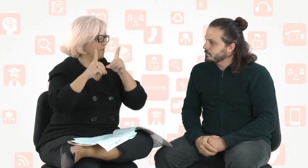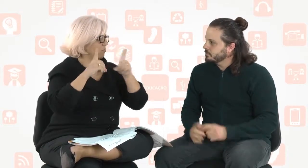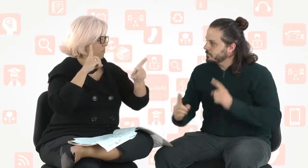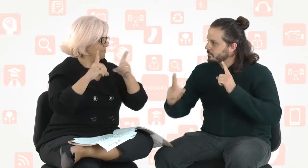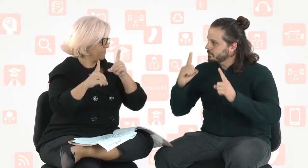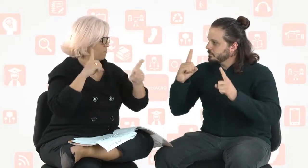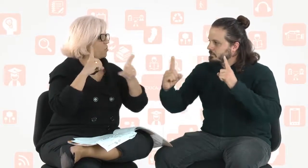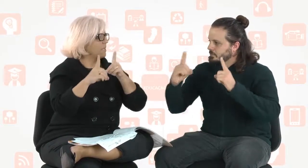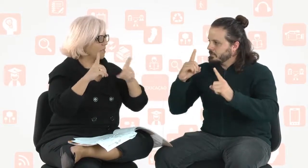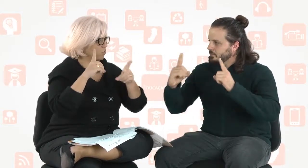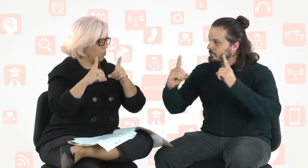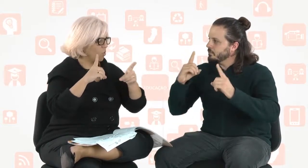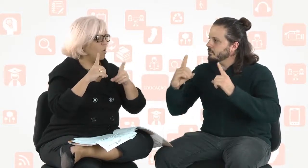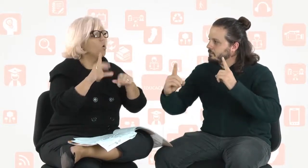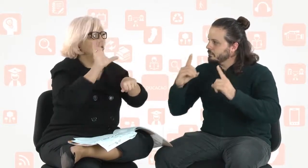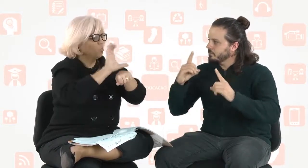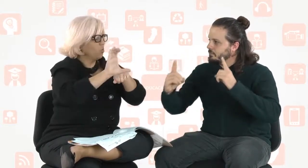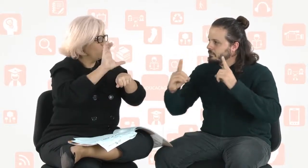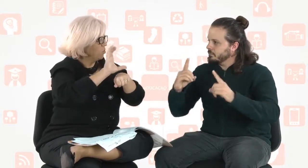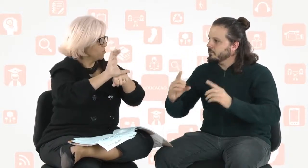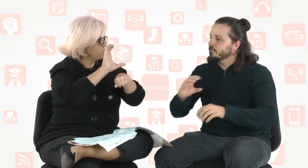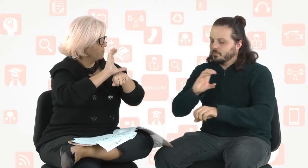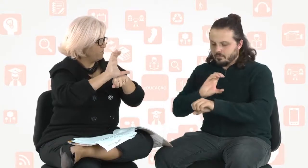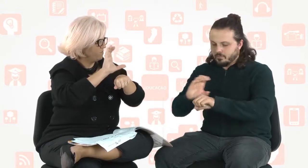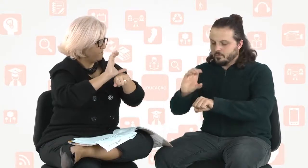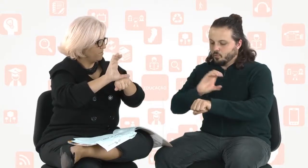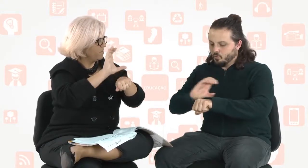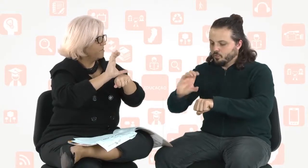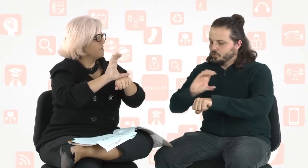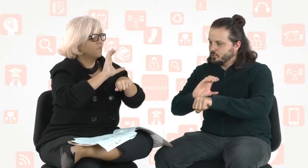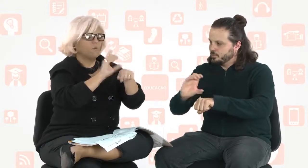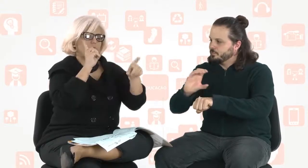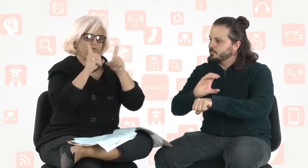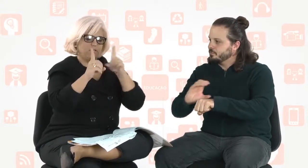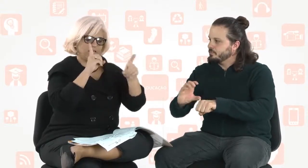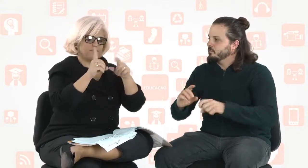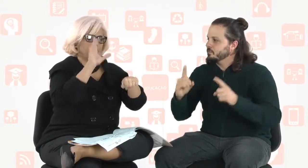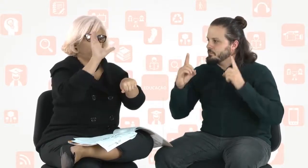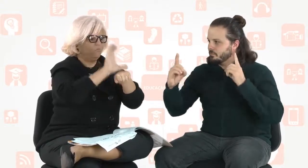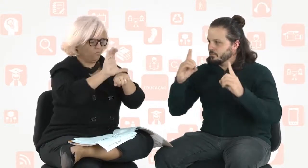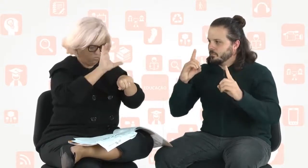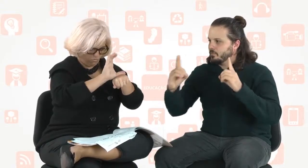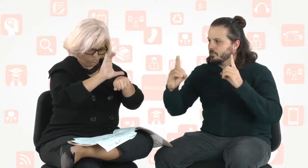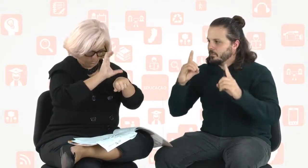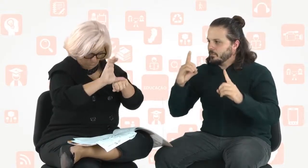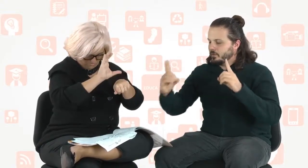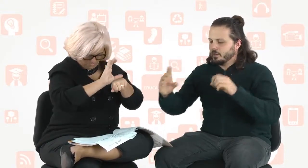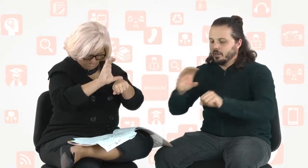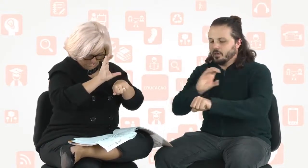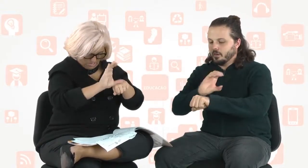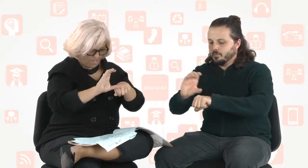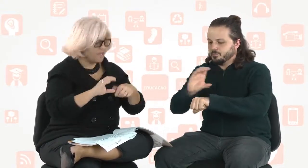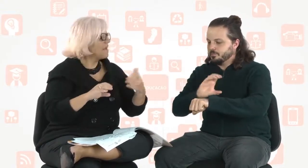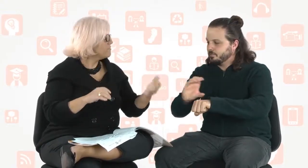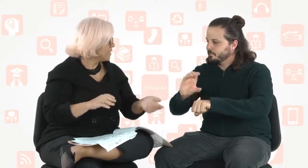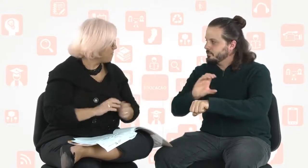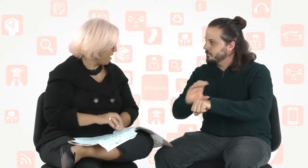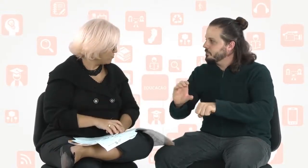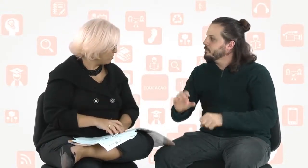Coordenador. É o coordenador do curso. Do curso. Então, a coordenação do curso. Legal. E a enfermagem,